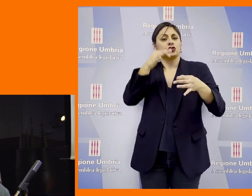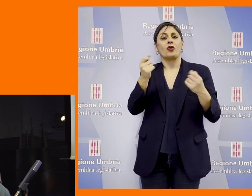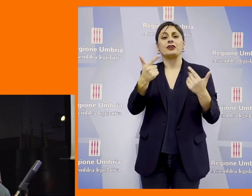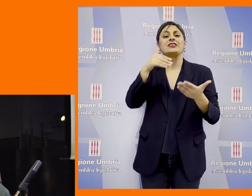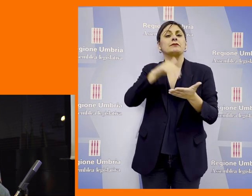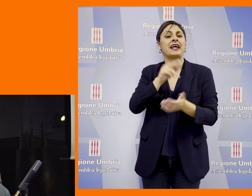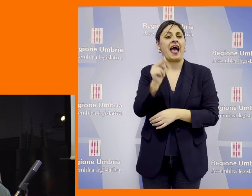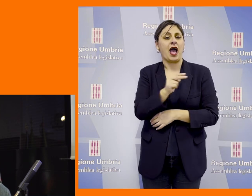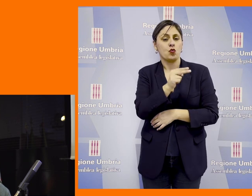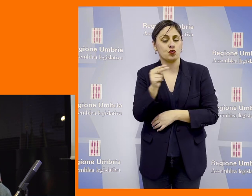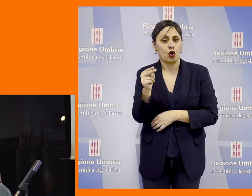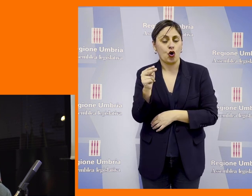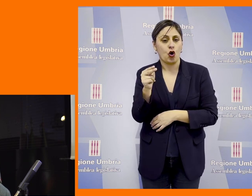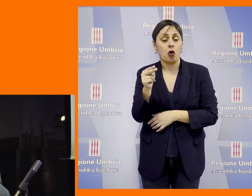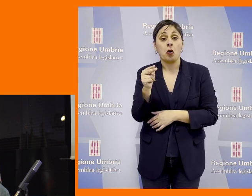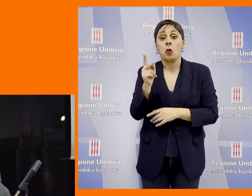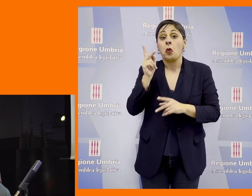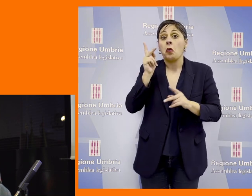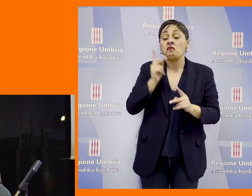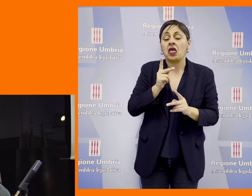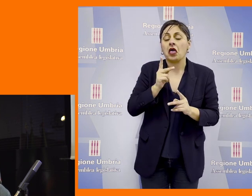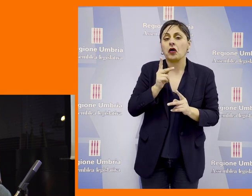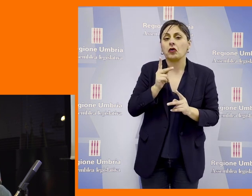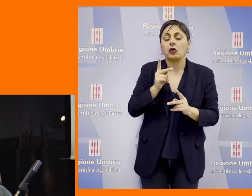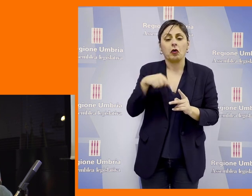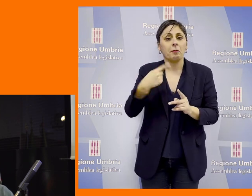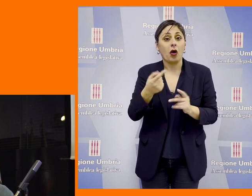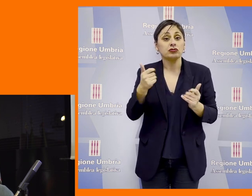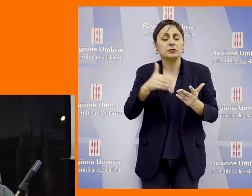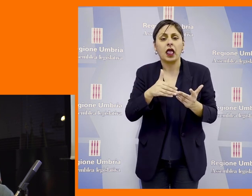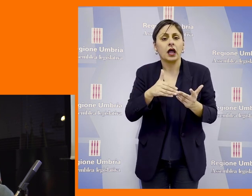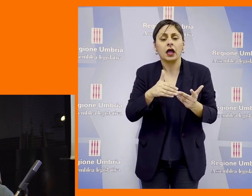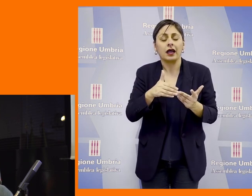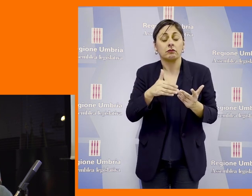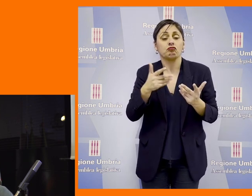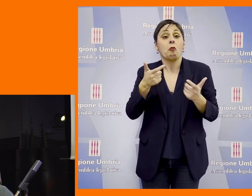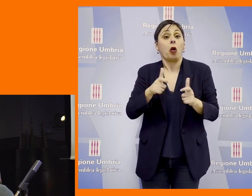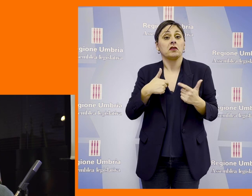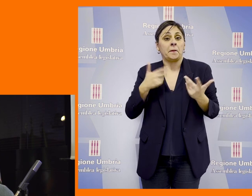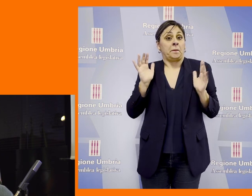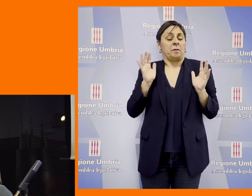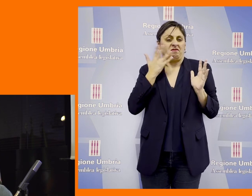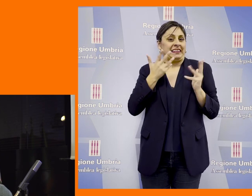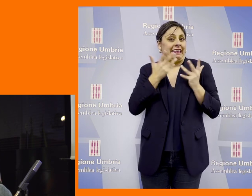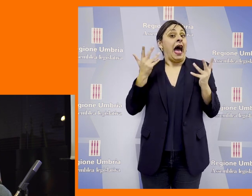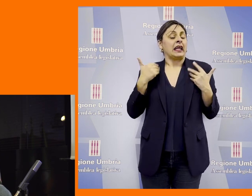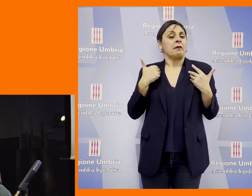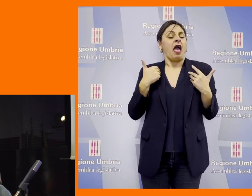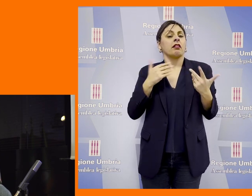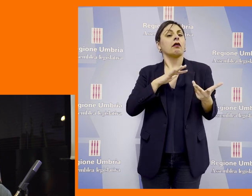stabilito in 17.000 euro in realtà puntualmente non si sa come e vogliamo chiarirlo